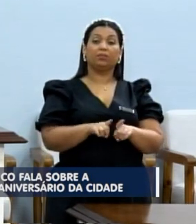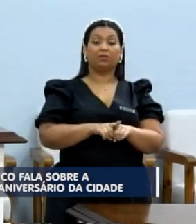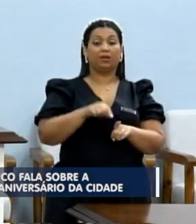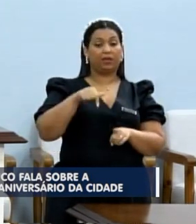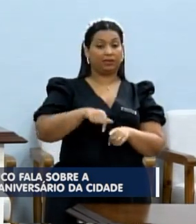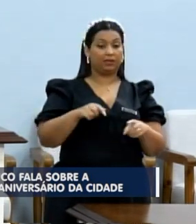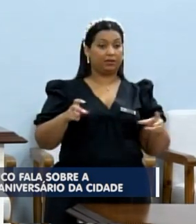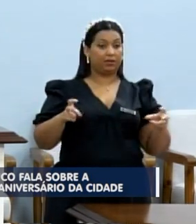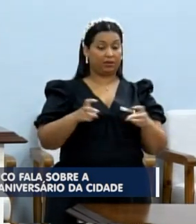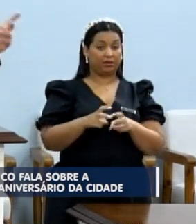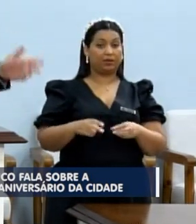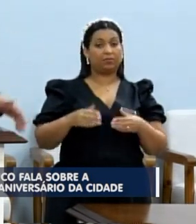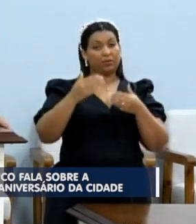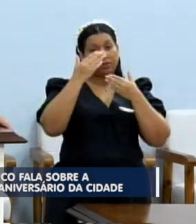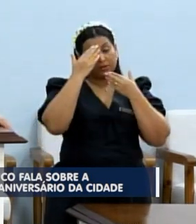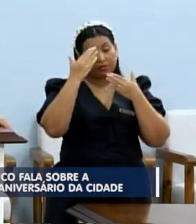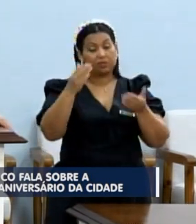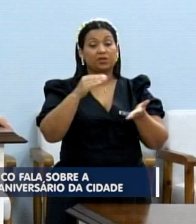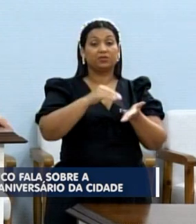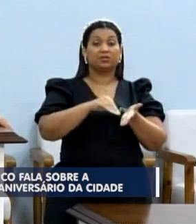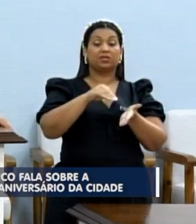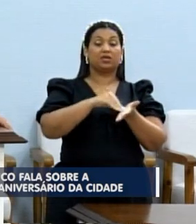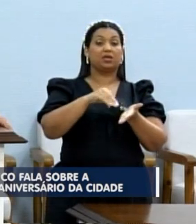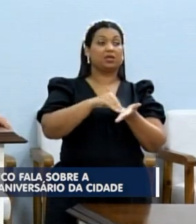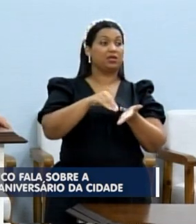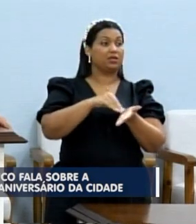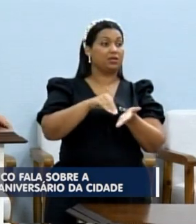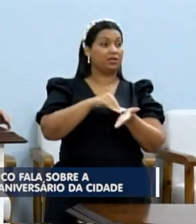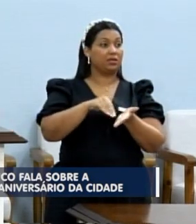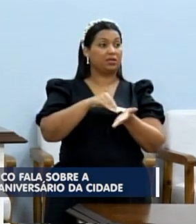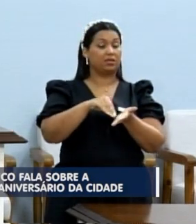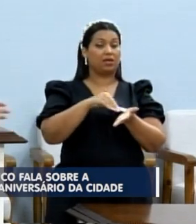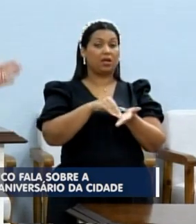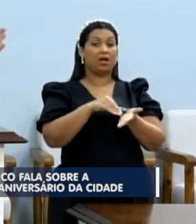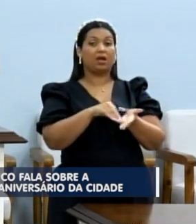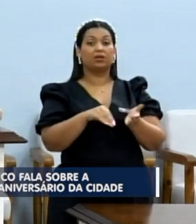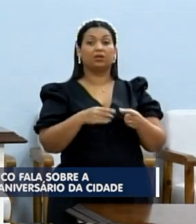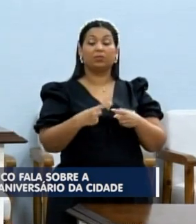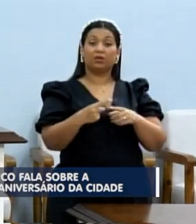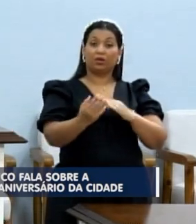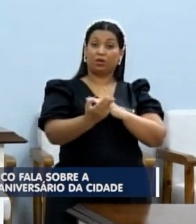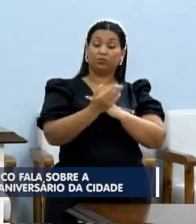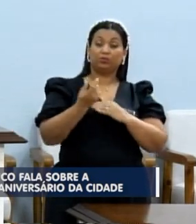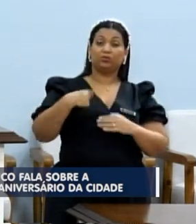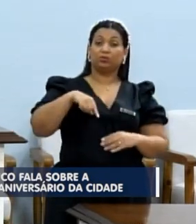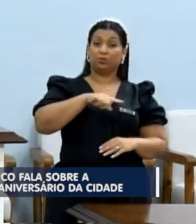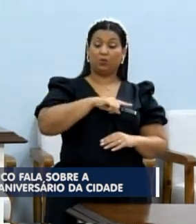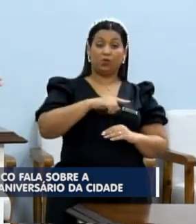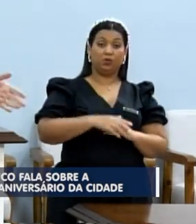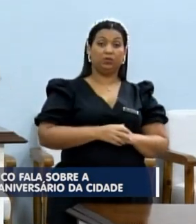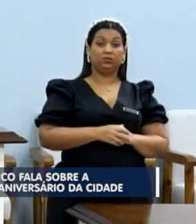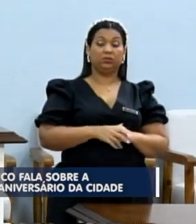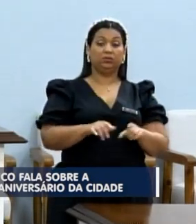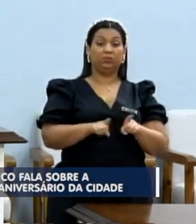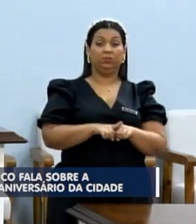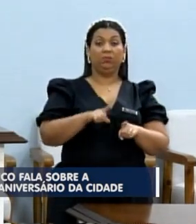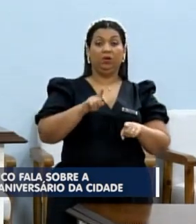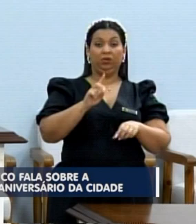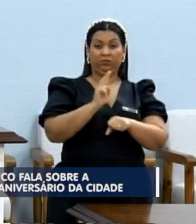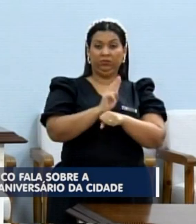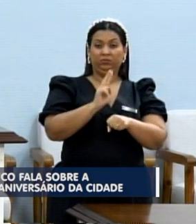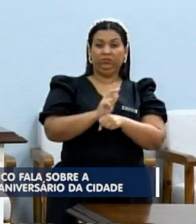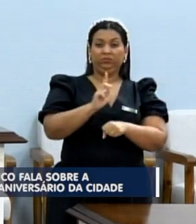Câmara. Quero agradecer ao secretário Maurício Hernandes de Trânsito, porque ajudou a gente no percurso. A GCM, o